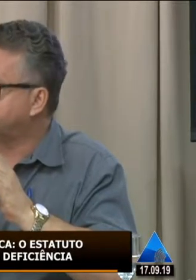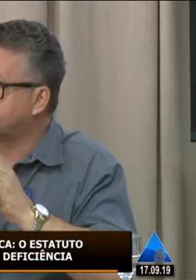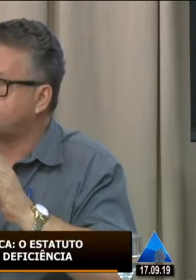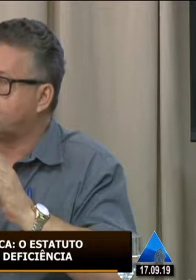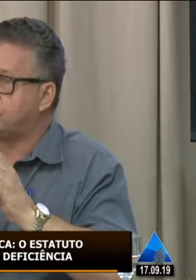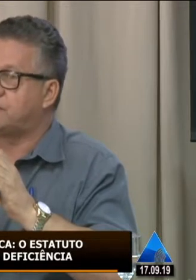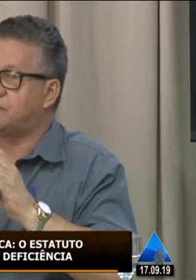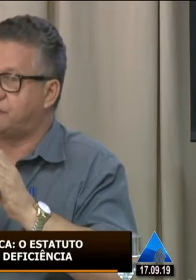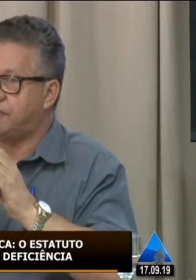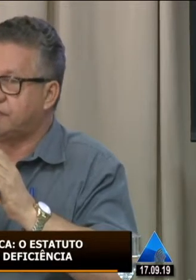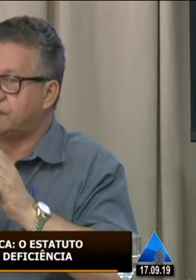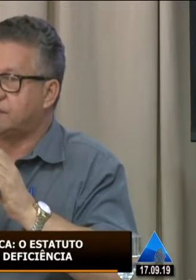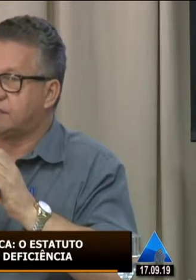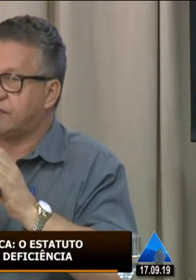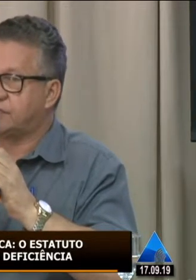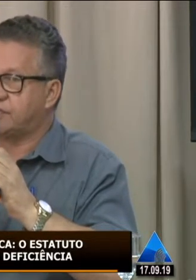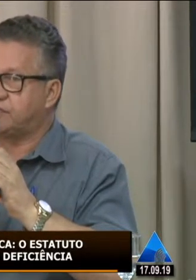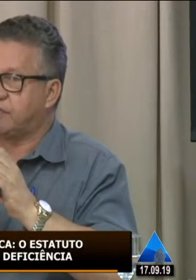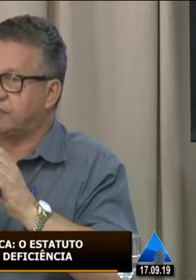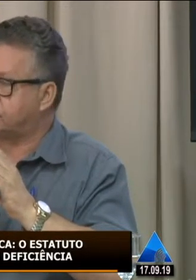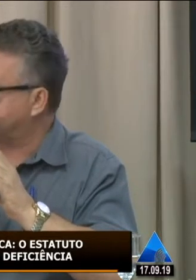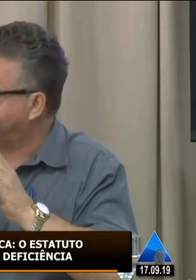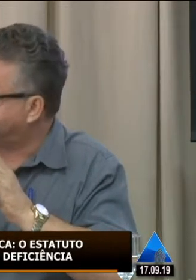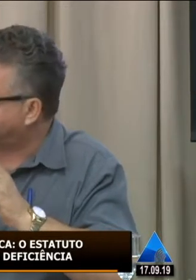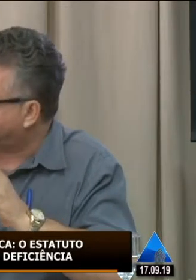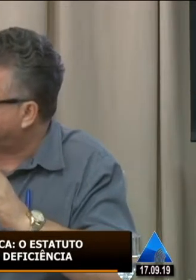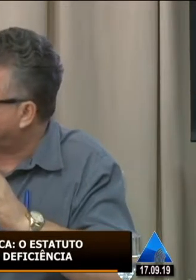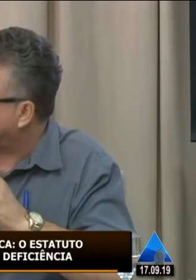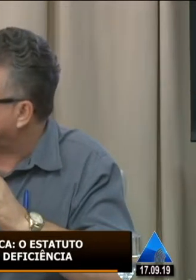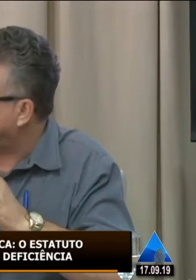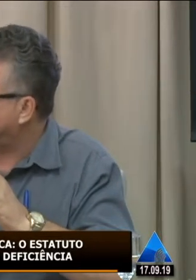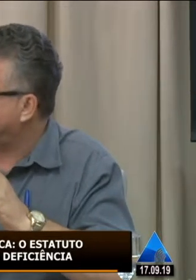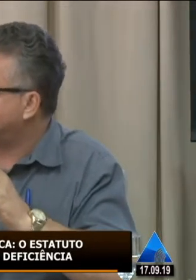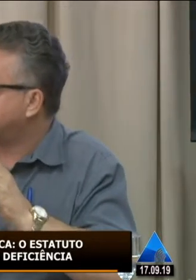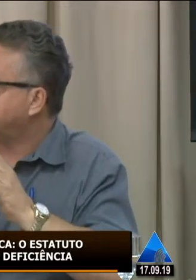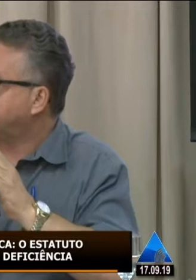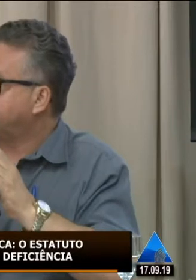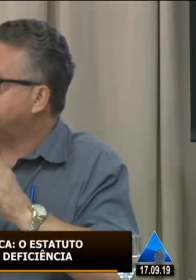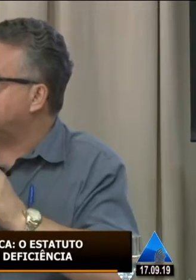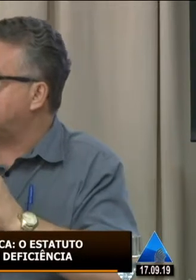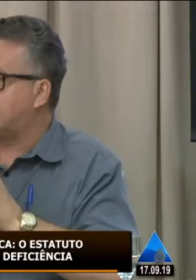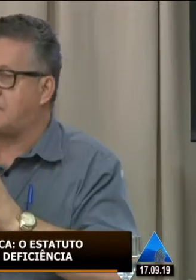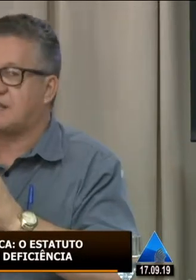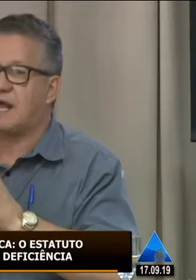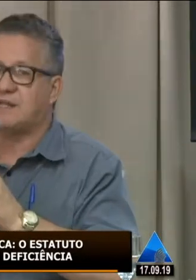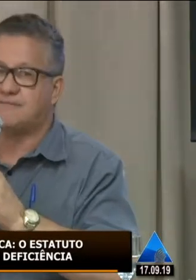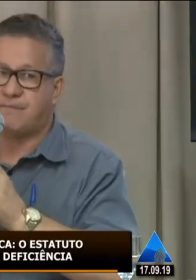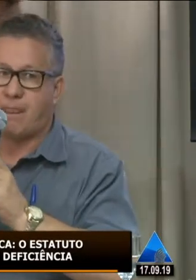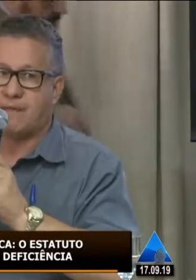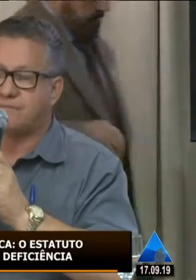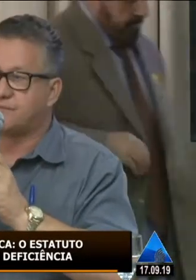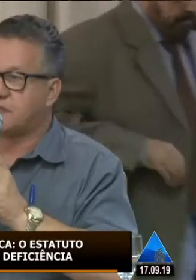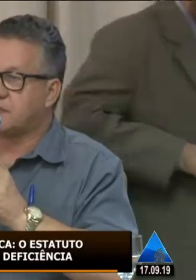Em todo o convite, eu vi que a gente viria discutir o estatuto. Deputado, e, na verdade,